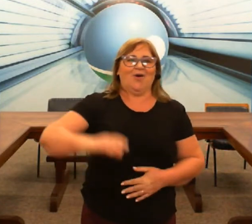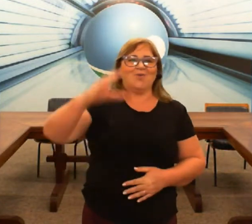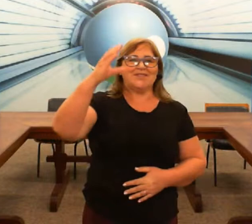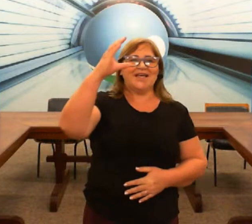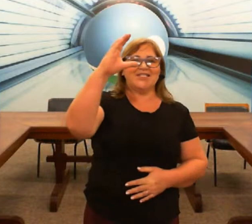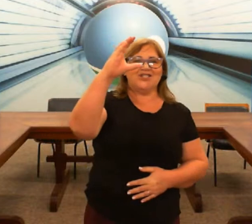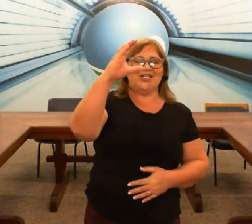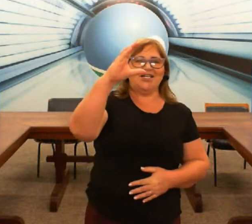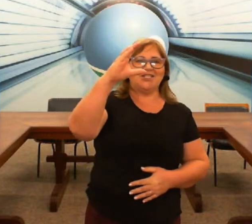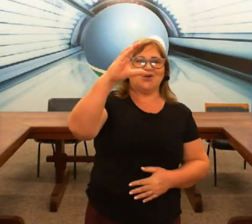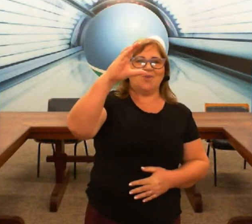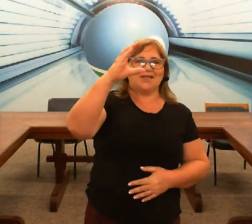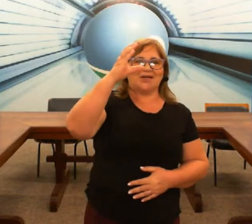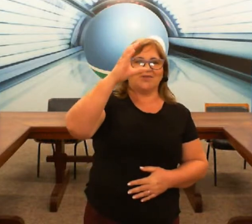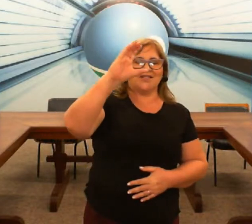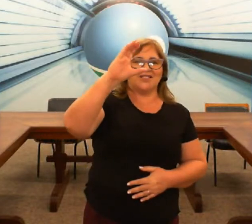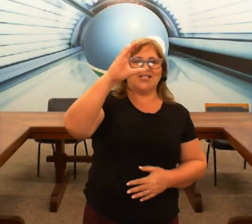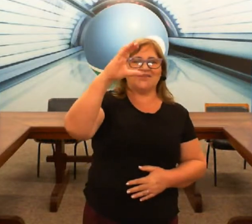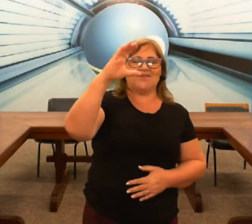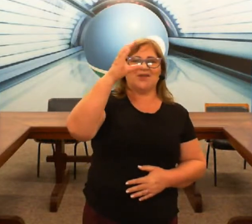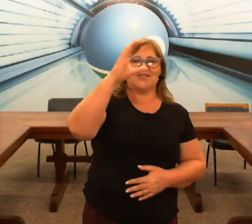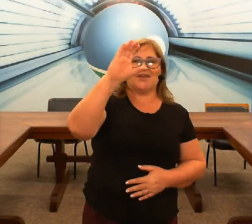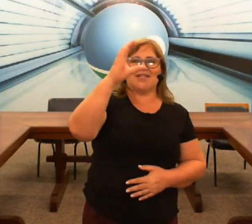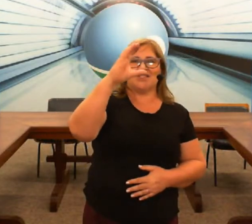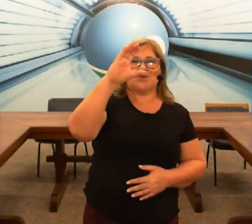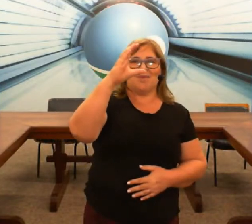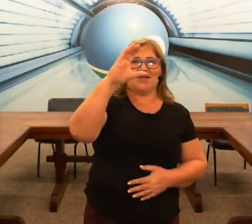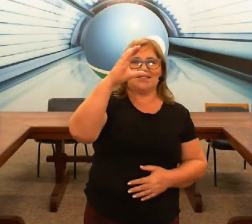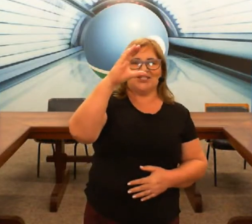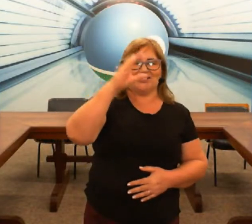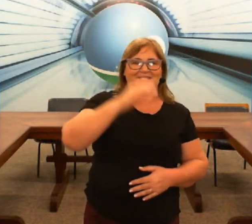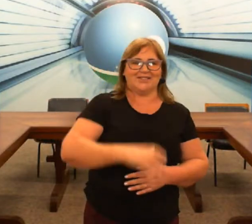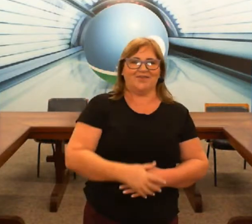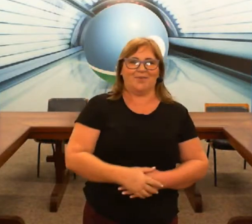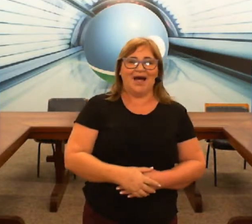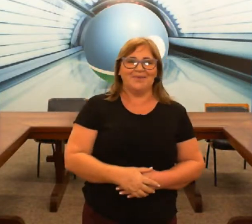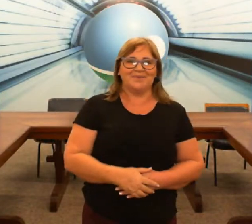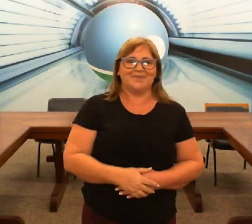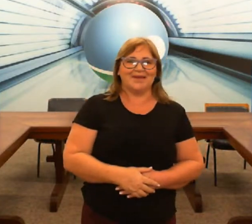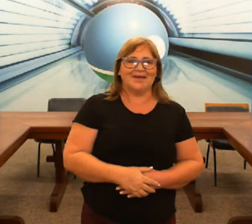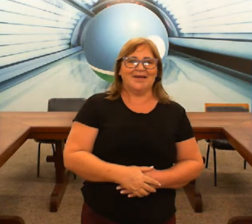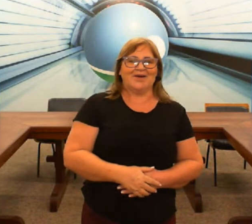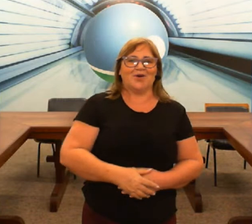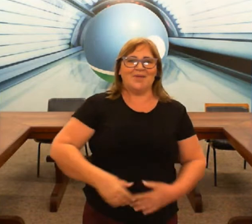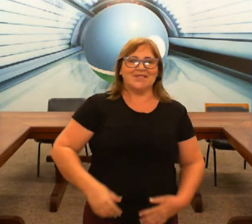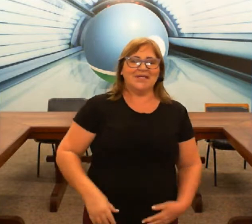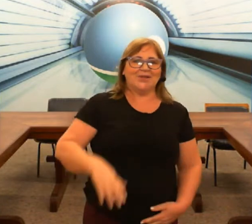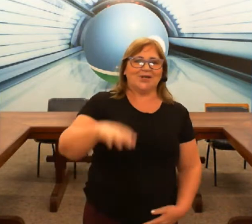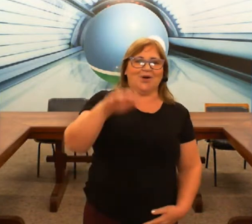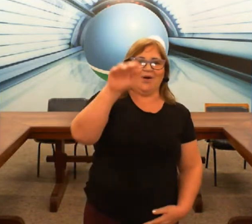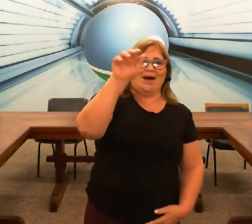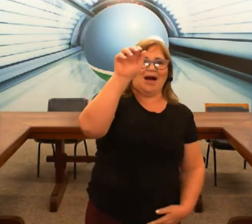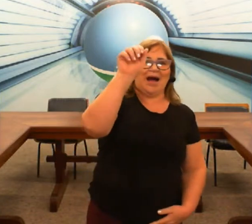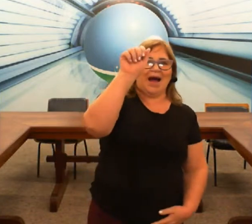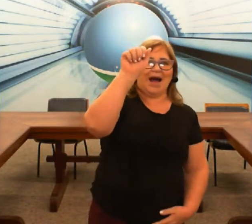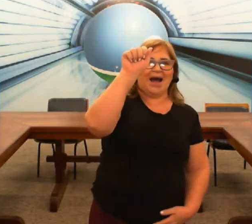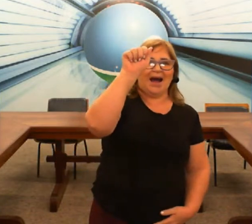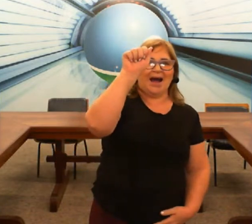o C cedilha antes de eu começar aqui ó o C cedilha você vai fazer o C e vai dar só uma balançadinha então vamos lá começando aqui ó A